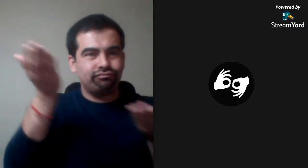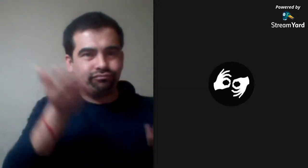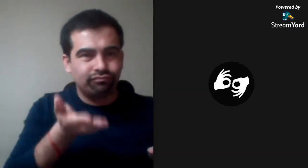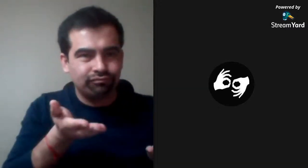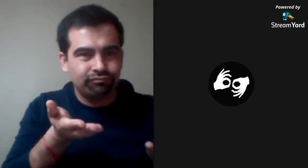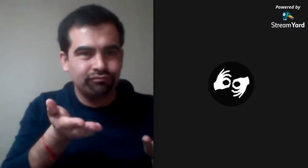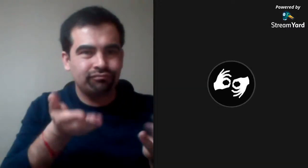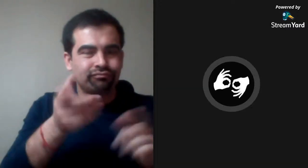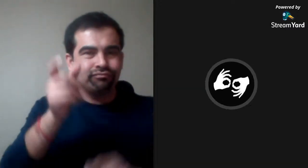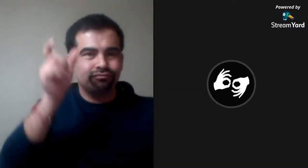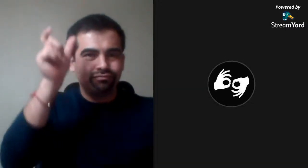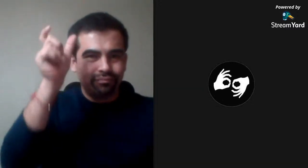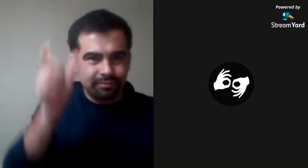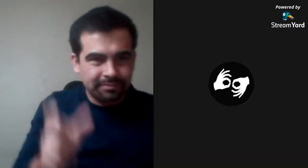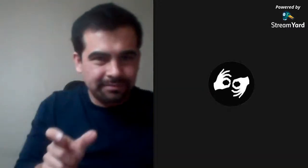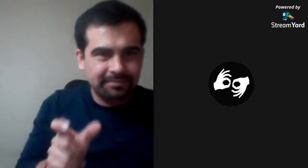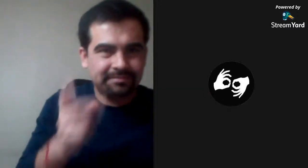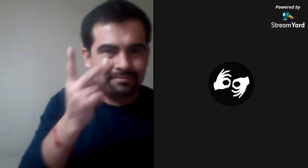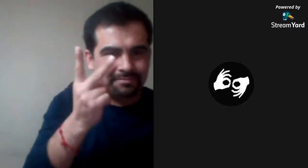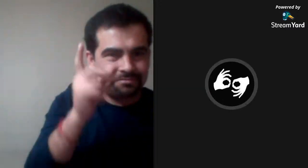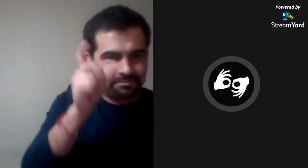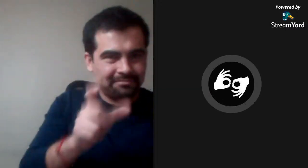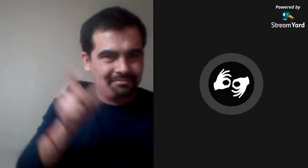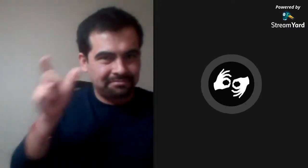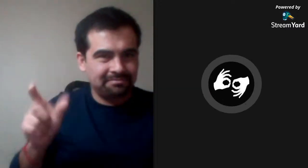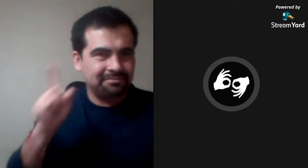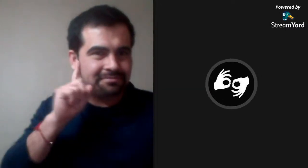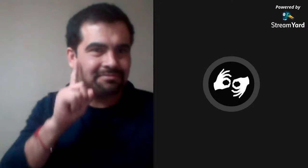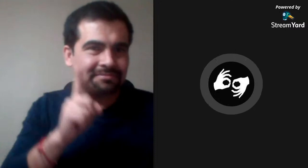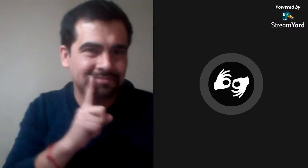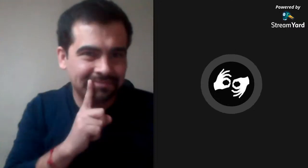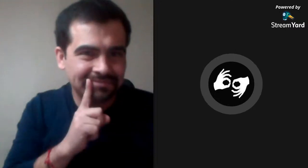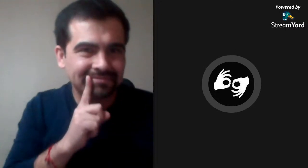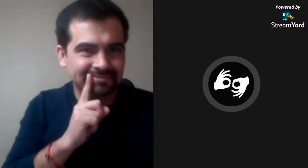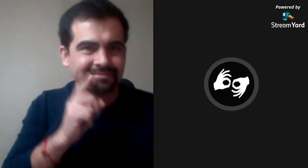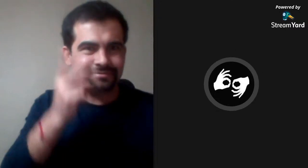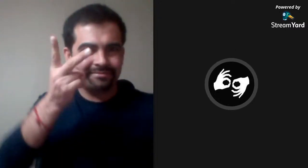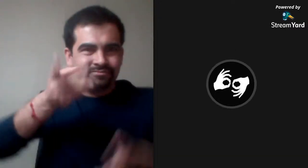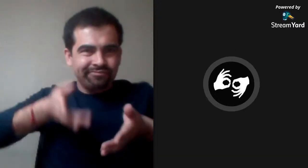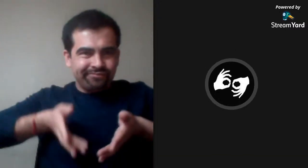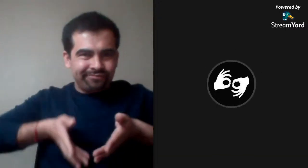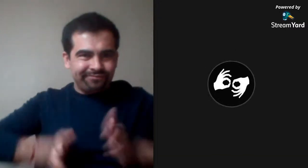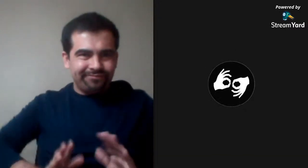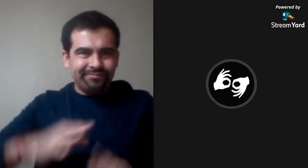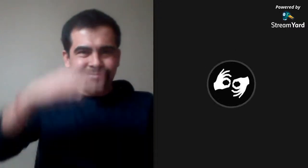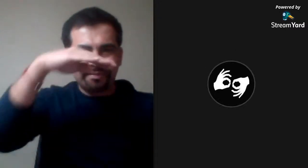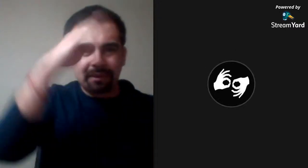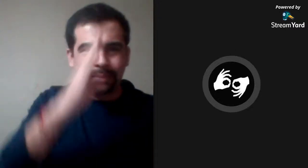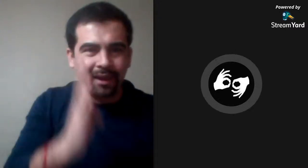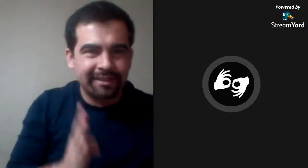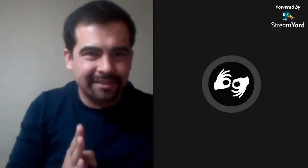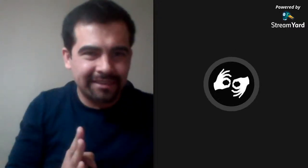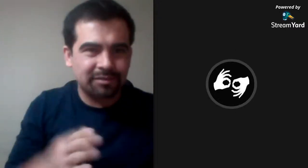Bueno, queríamos invitar, tenemos dos invitados sordos. .